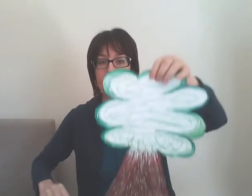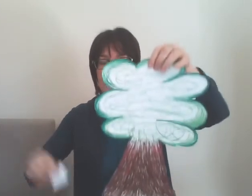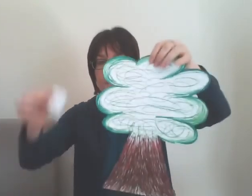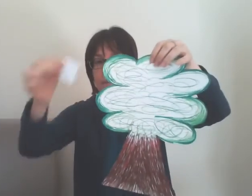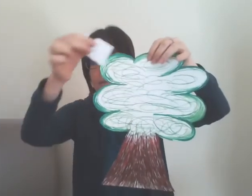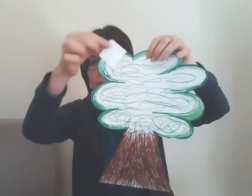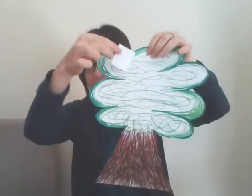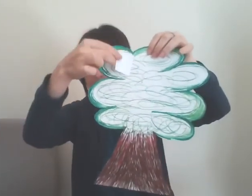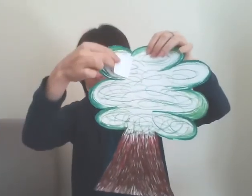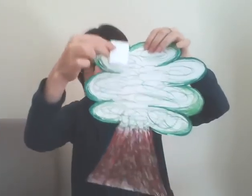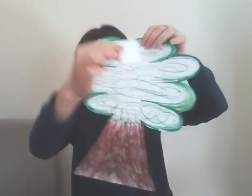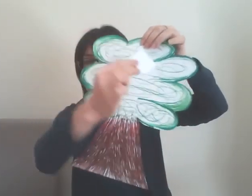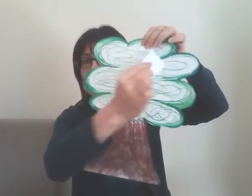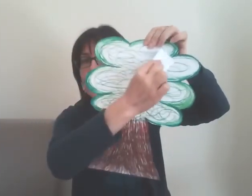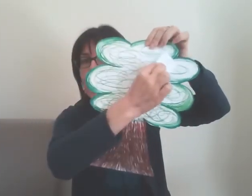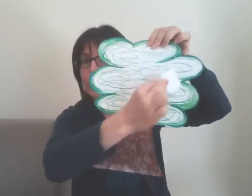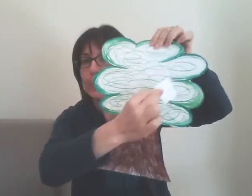sull'albero.